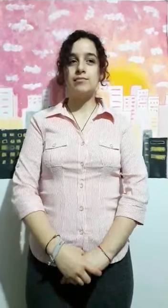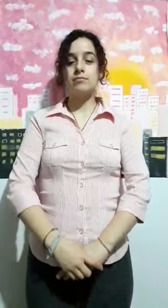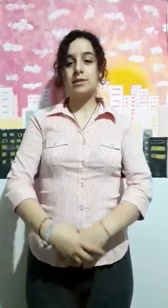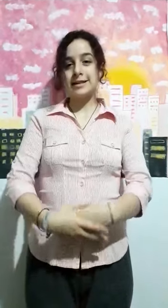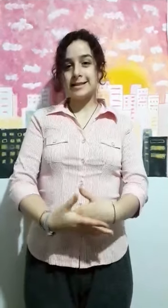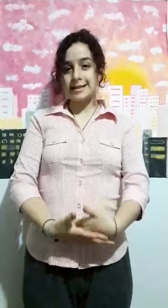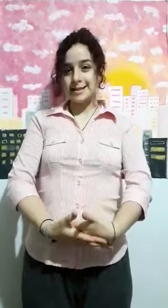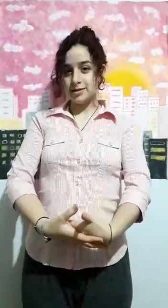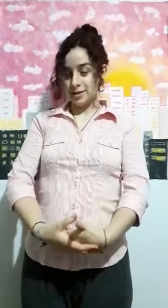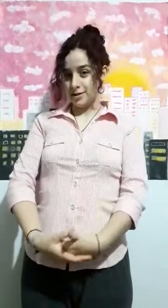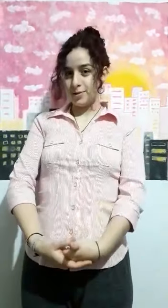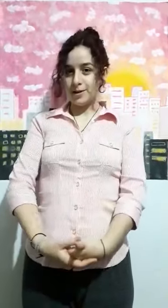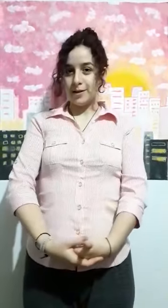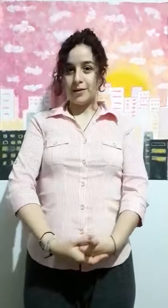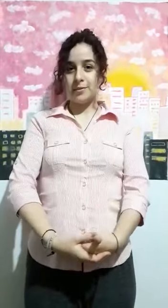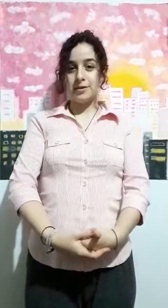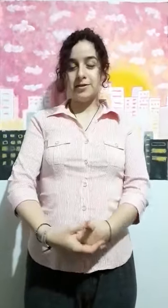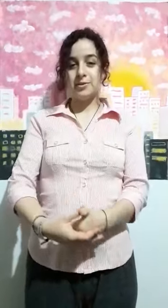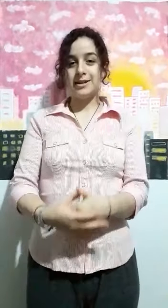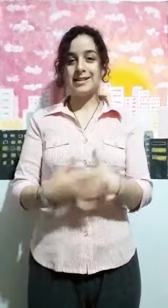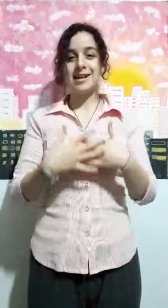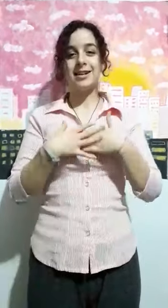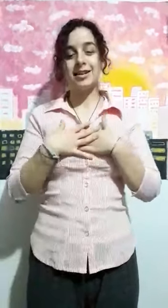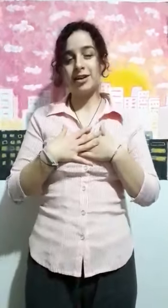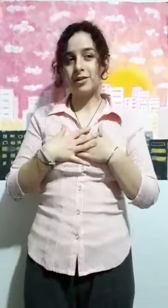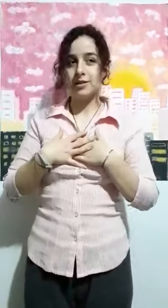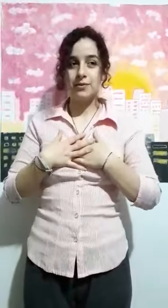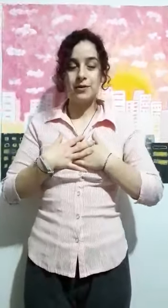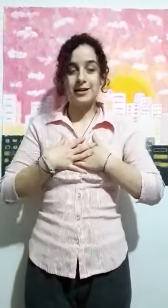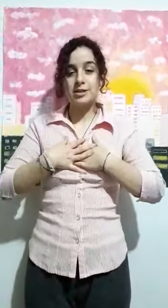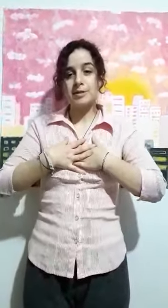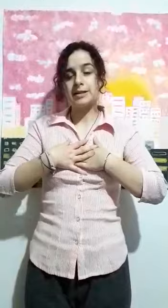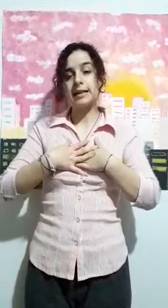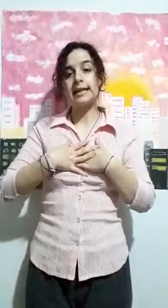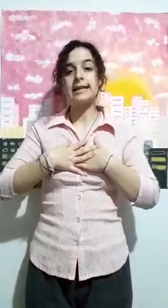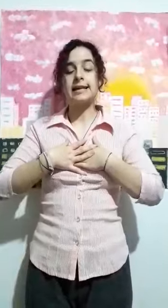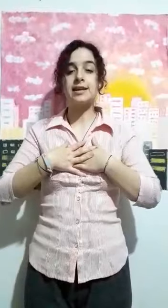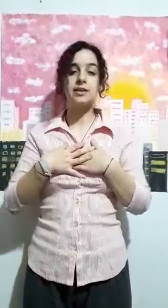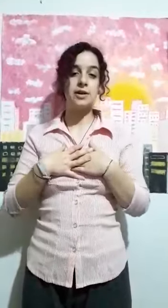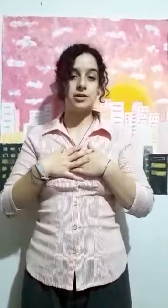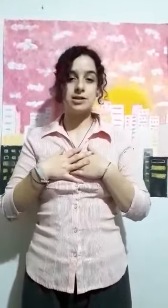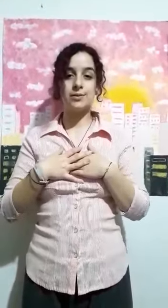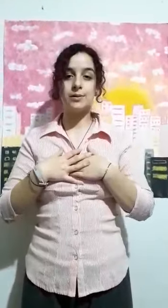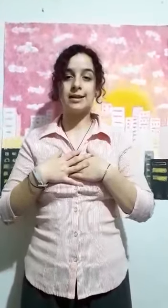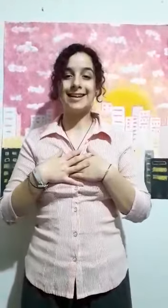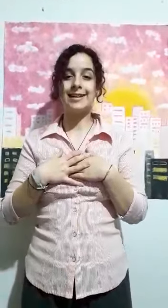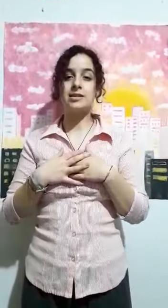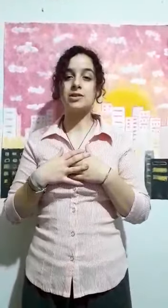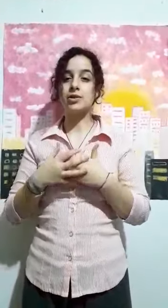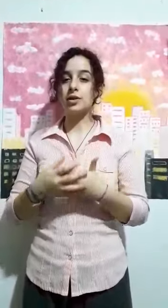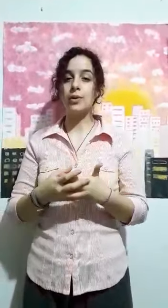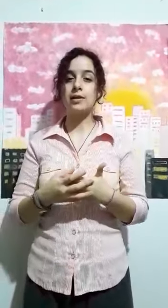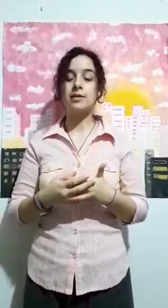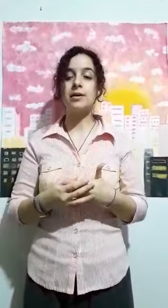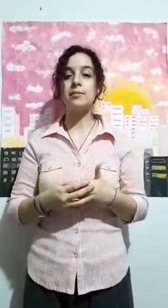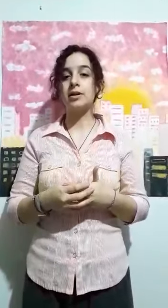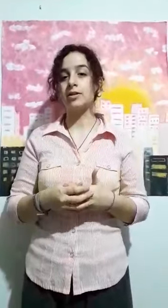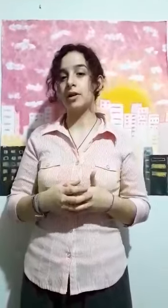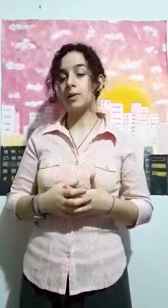Buenas tardes, señores del jurado. Mi nombre es Andrea Roldán Flores, perteneciente al quinto año de secundaria de la institución educativa Víctor Raúl